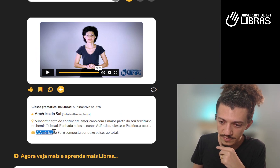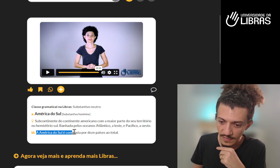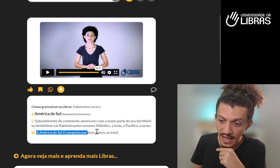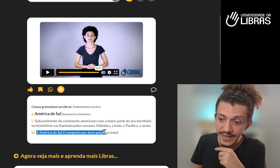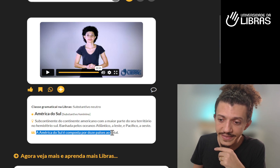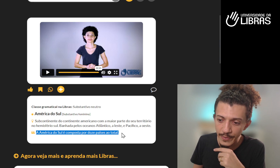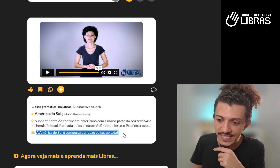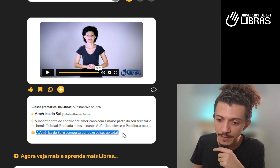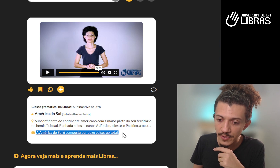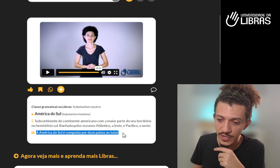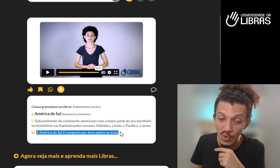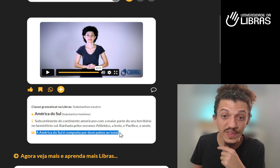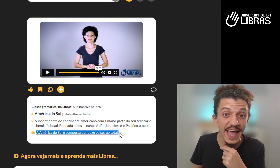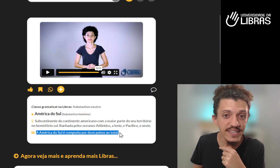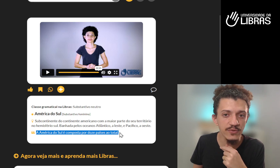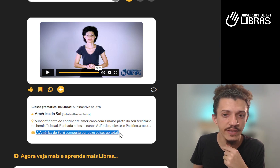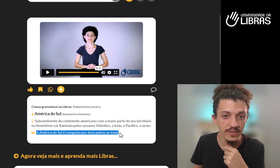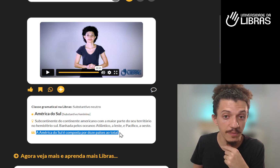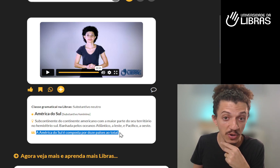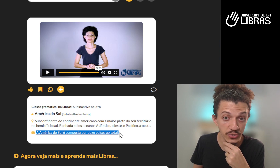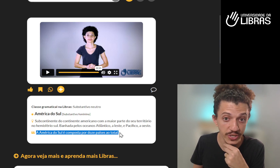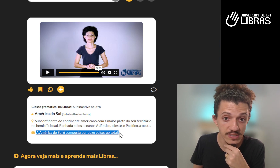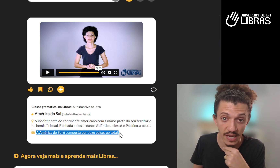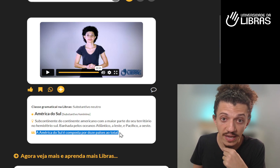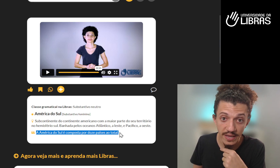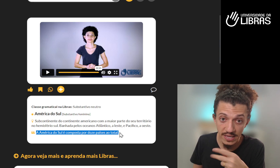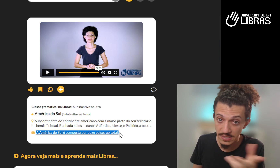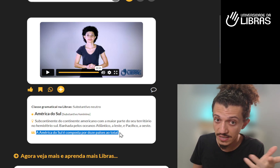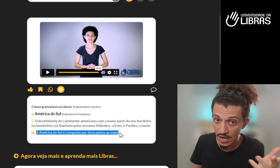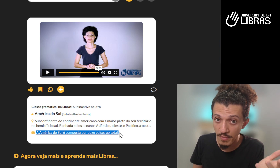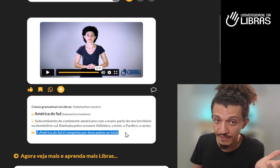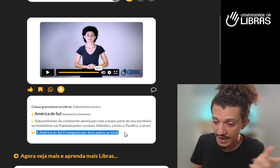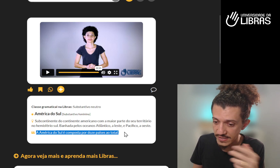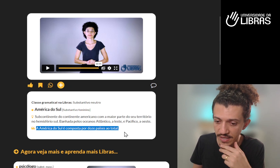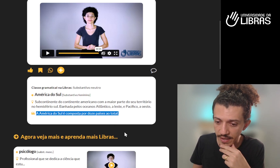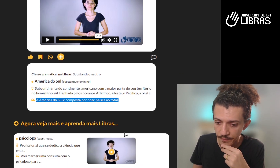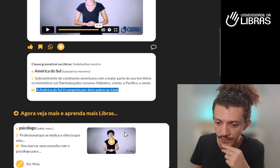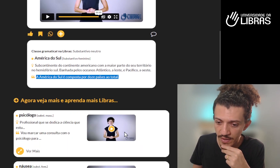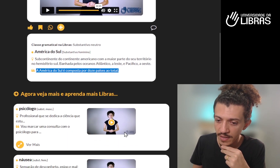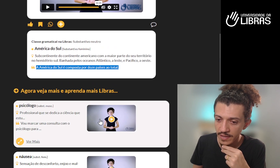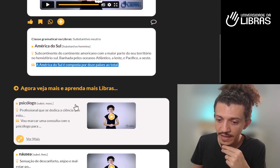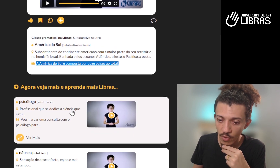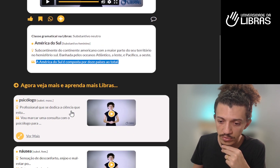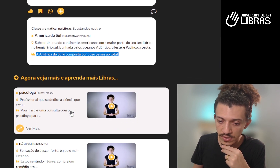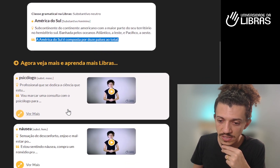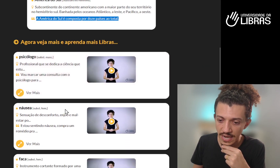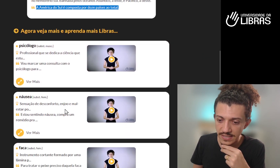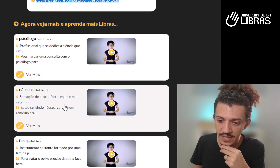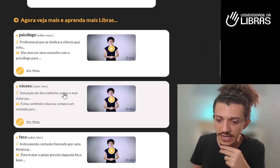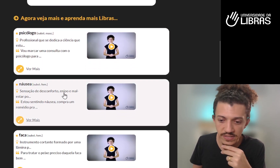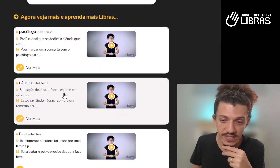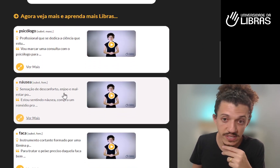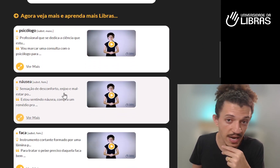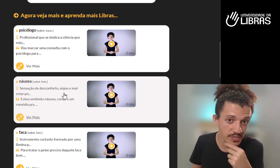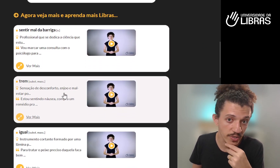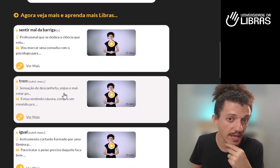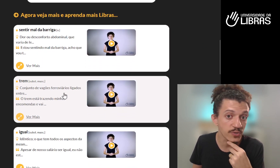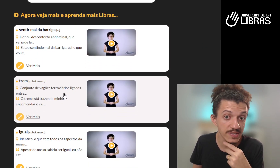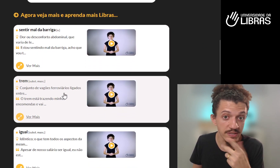aqui tem um exemplo de contexto que você pode utilizar esse sinal uma frase aqui tem outros sinais aqui às vezes relacionados com esse